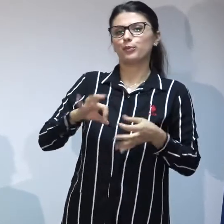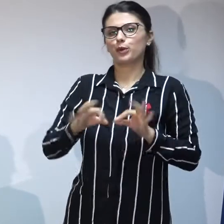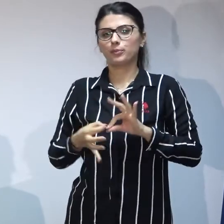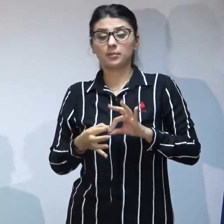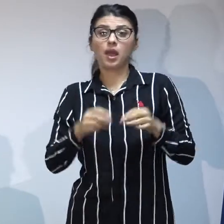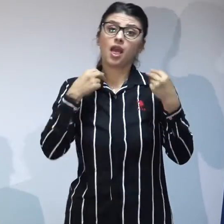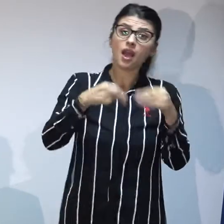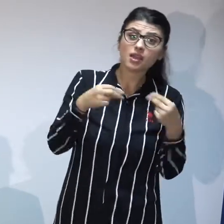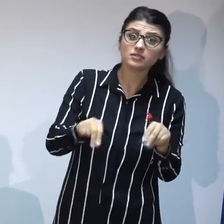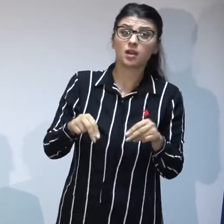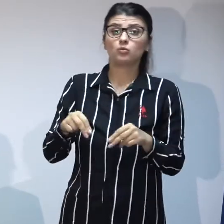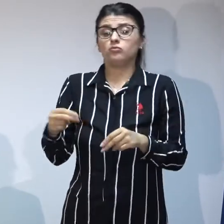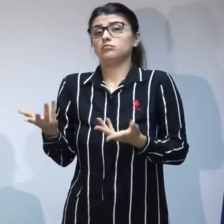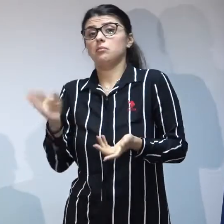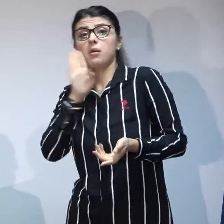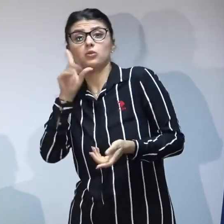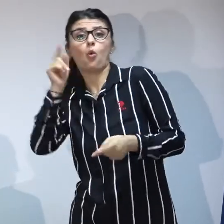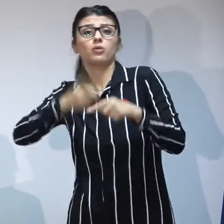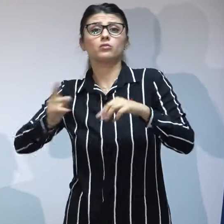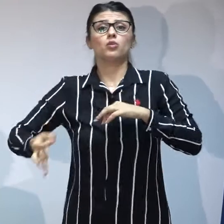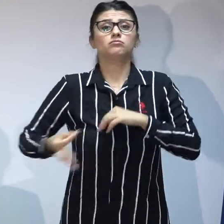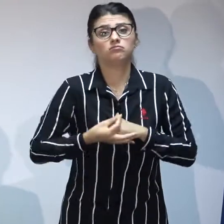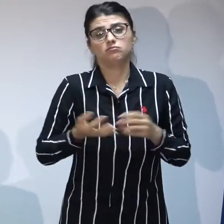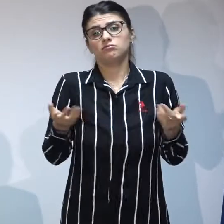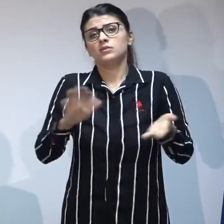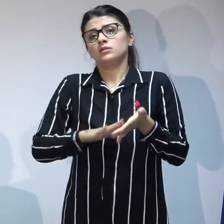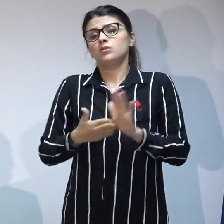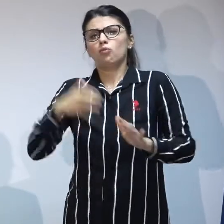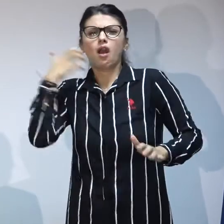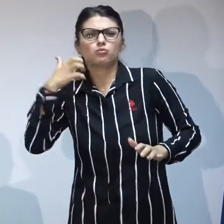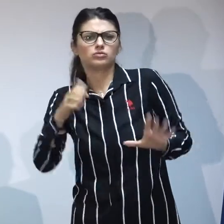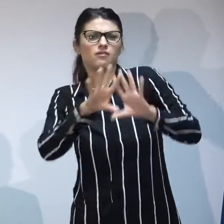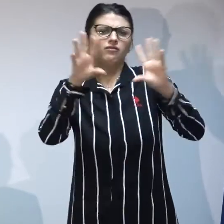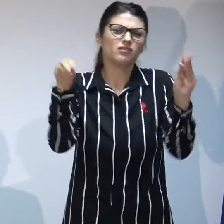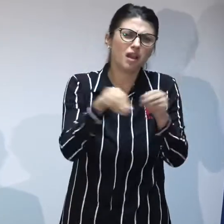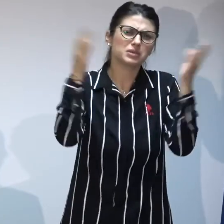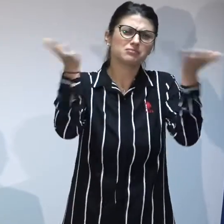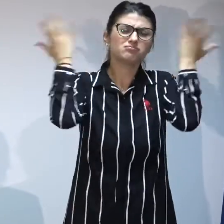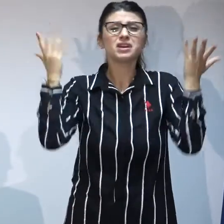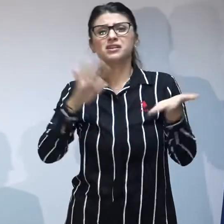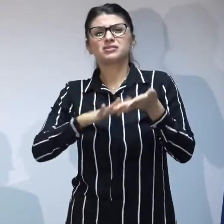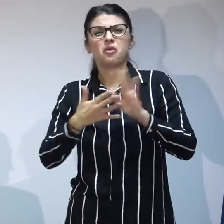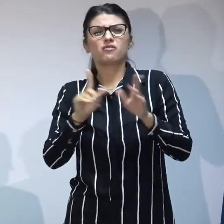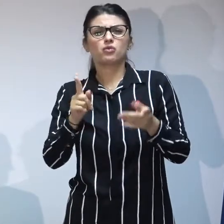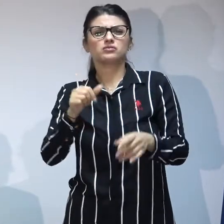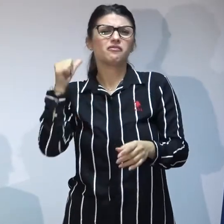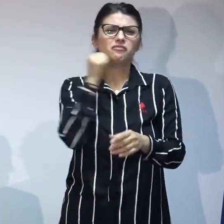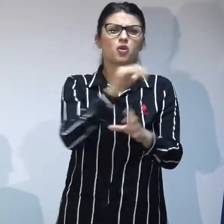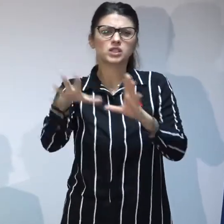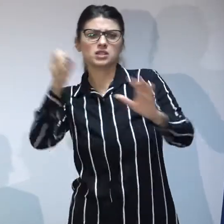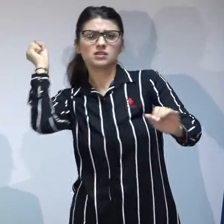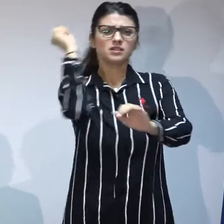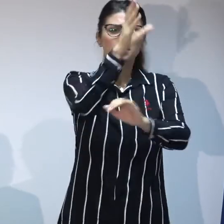căsătorească, neglijați sau abuzați fizic de rude, care au fost reintegrat forțat în familie, deși,